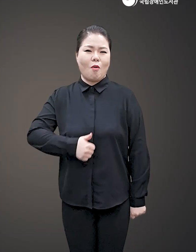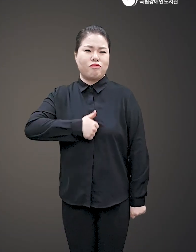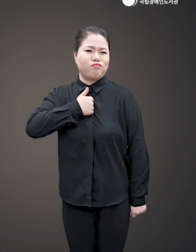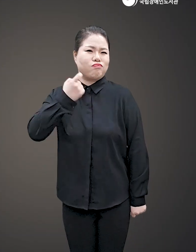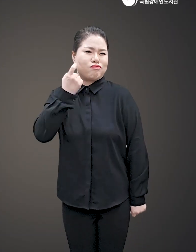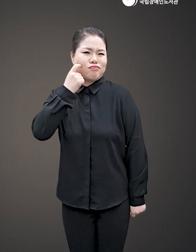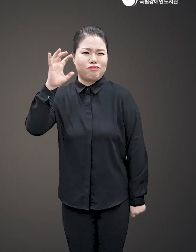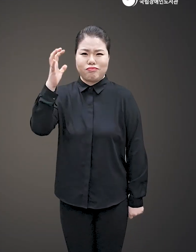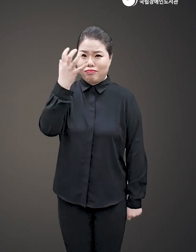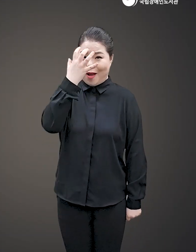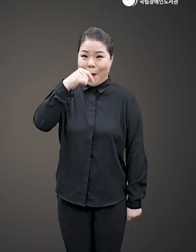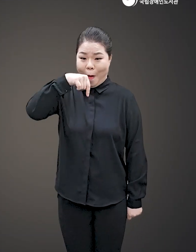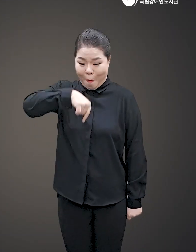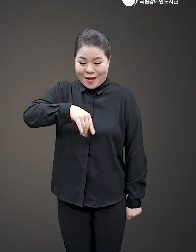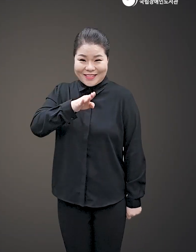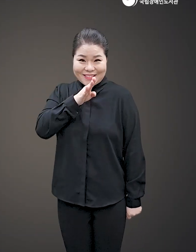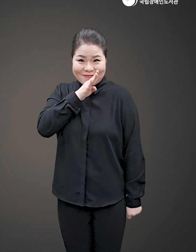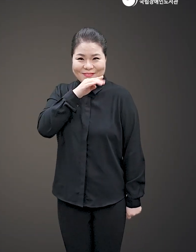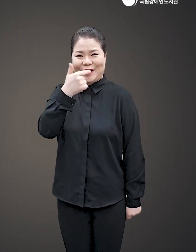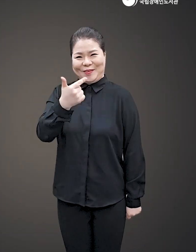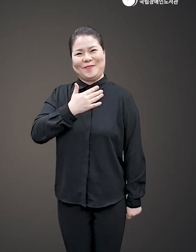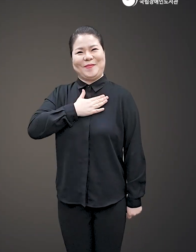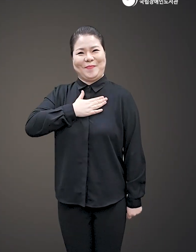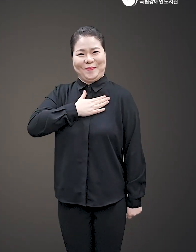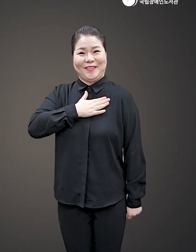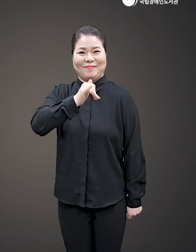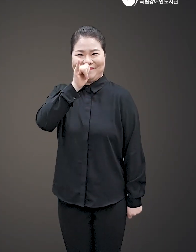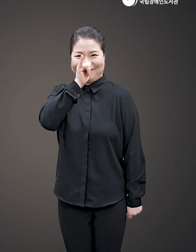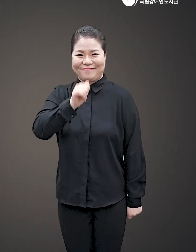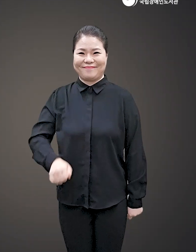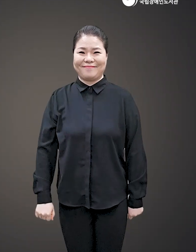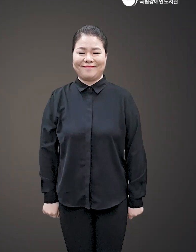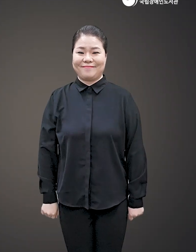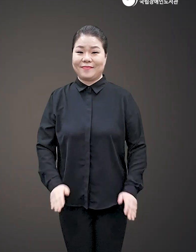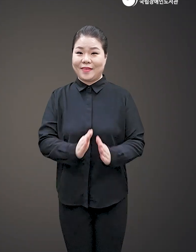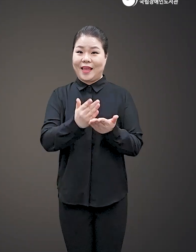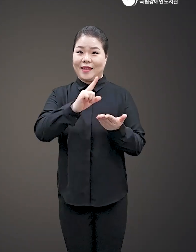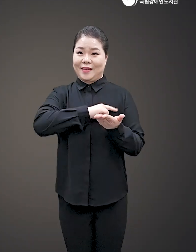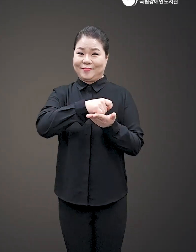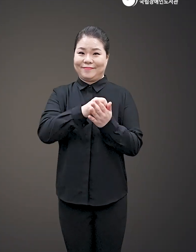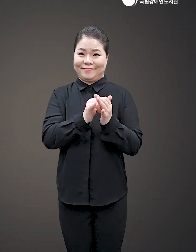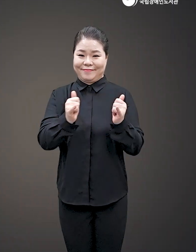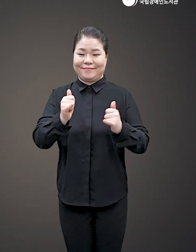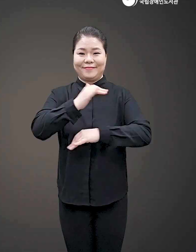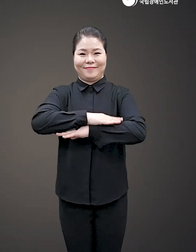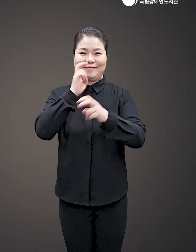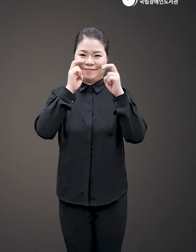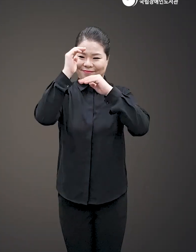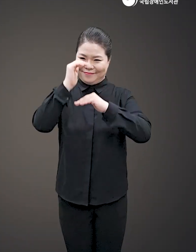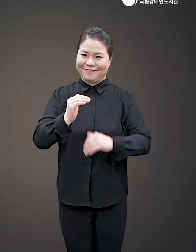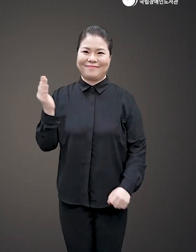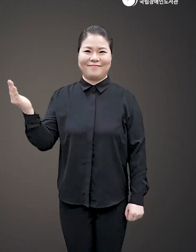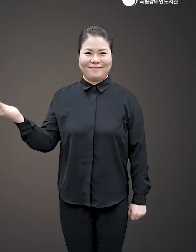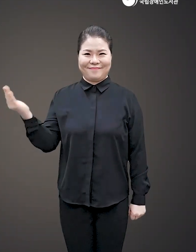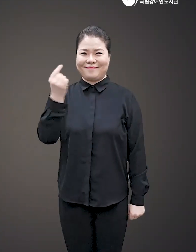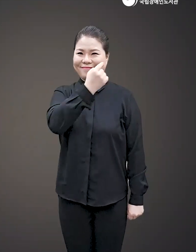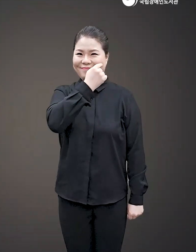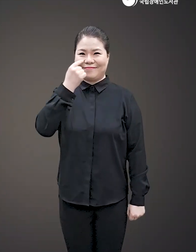분노라는 가면을 쓴 진짜 감정 6가지 미디어 스펙, 심리학이 분노의 다파다였습니다